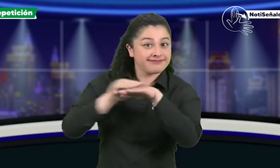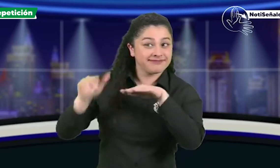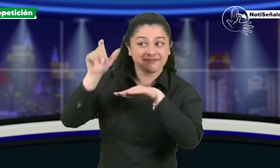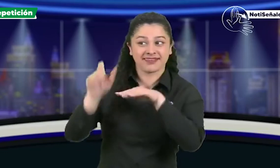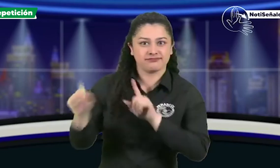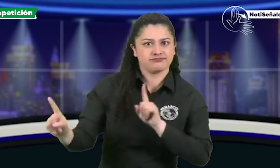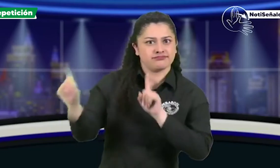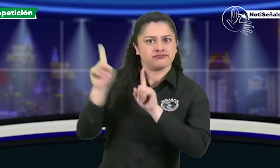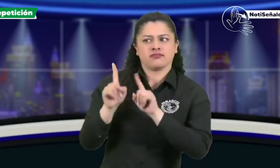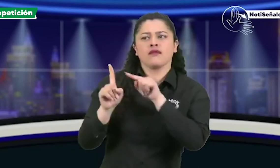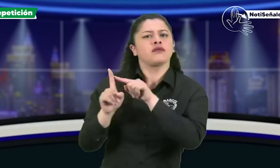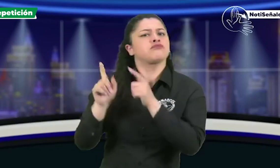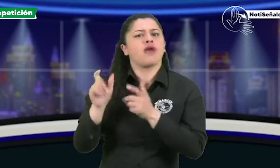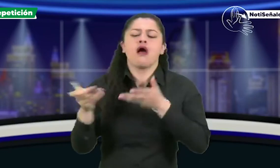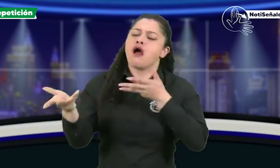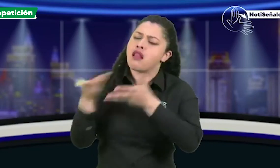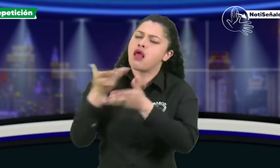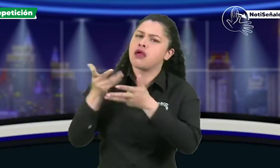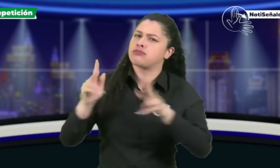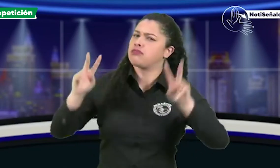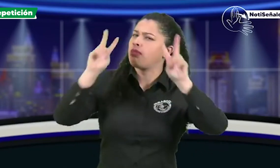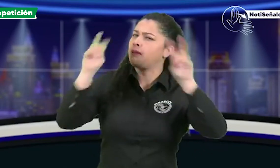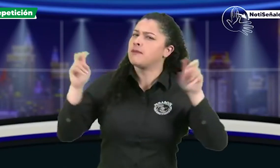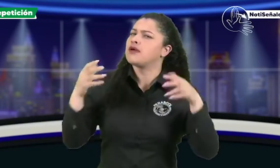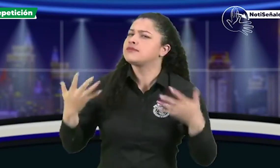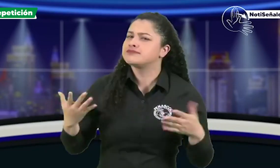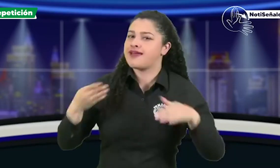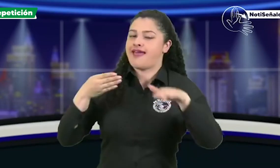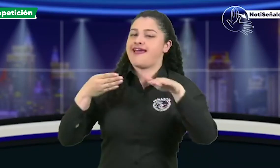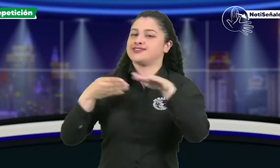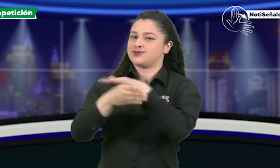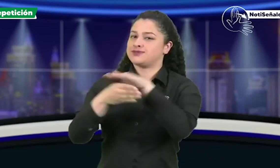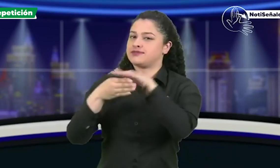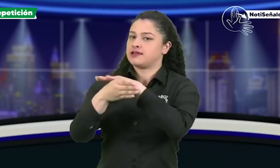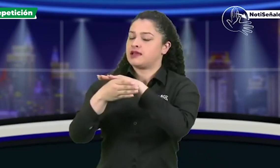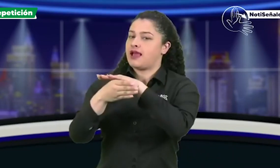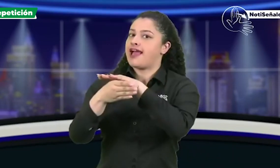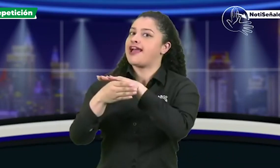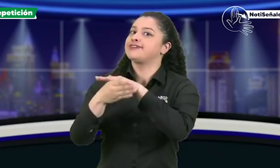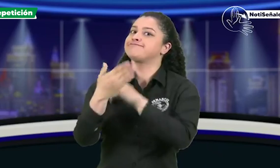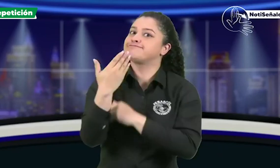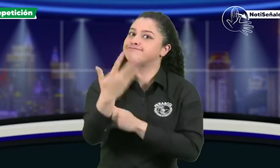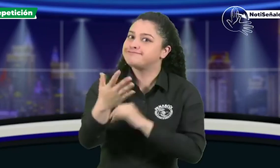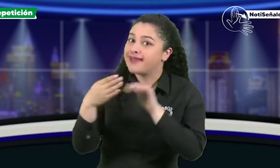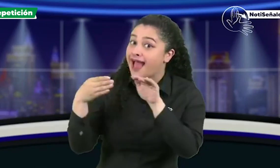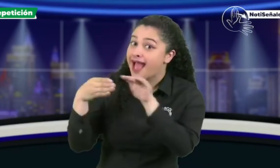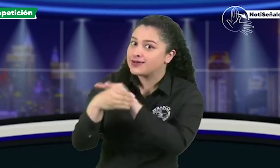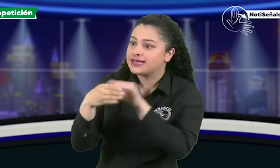Sabemos que Henry tiene una invitada que va a hablar de nuestra campaña de accesibilidad.